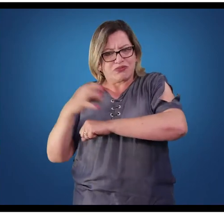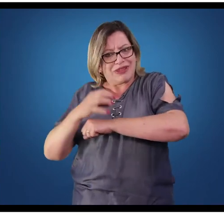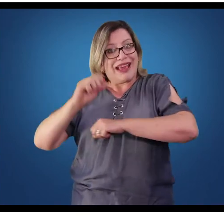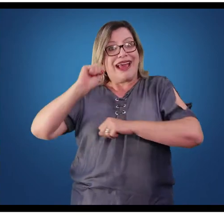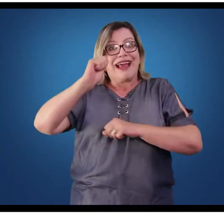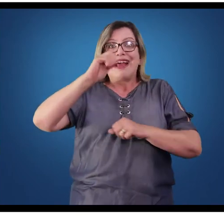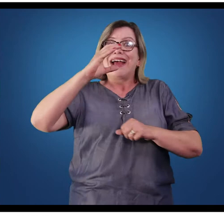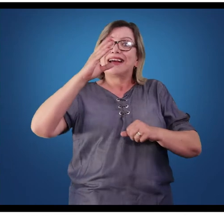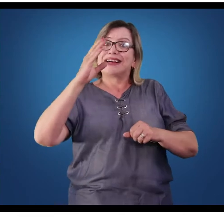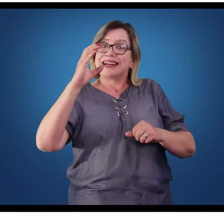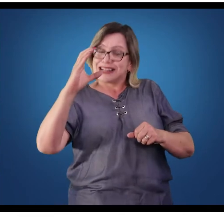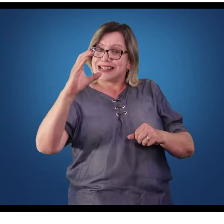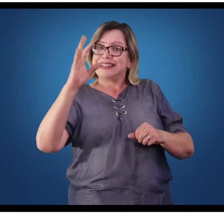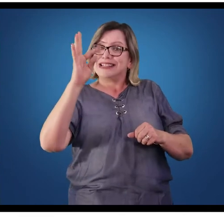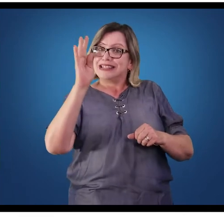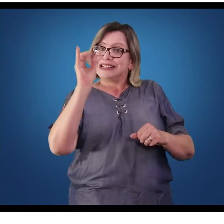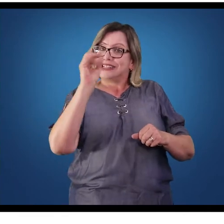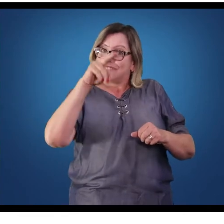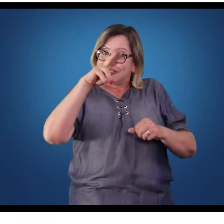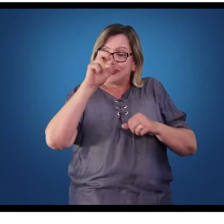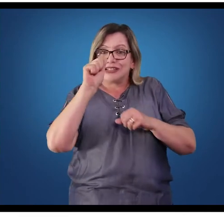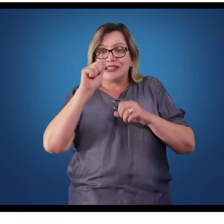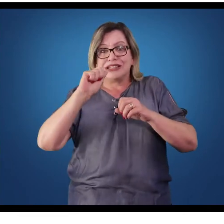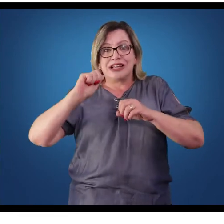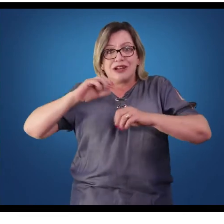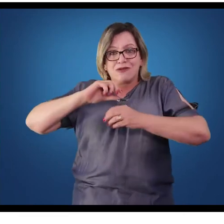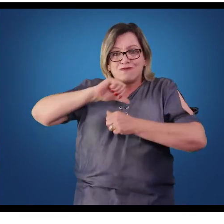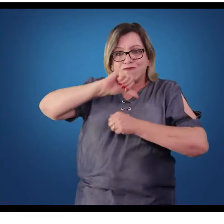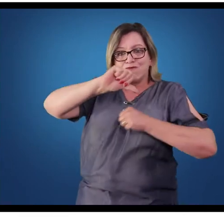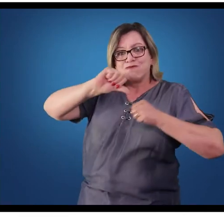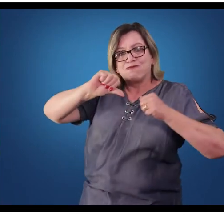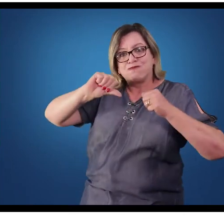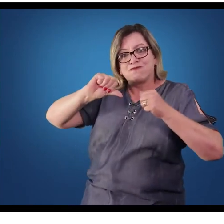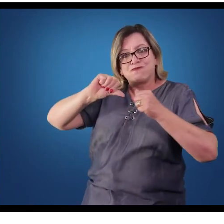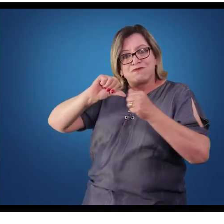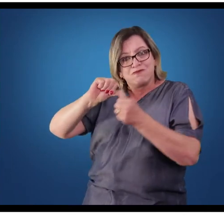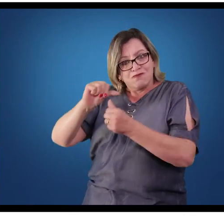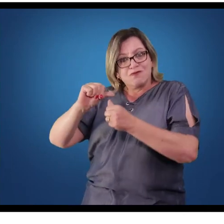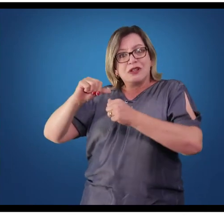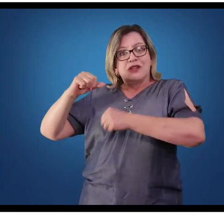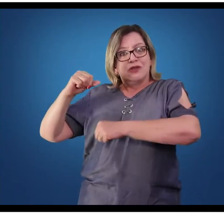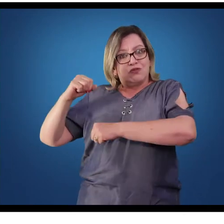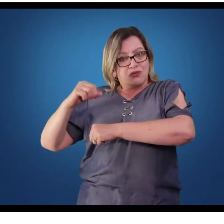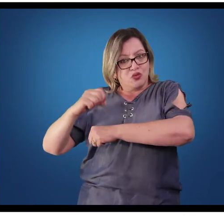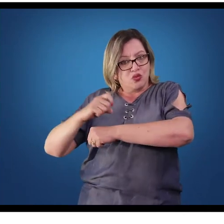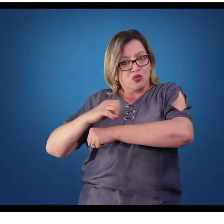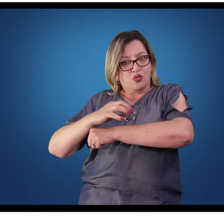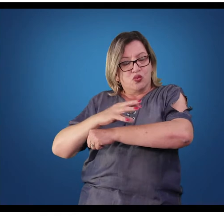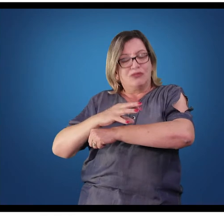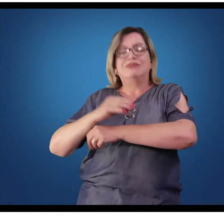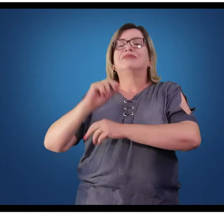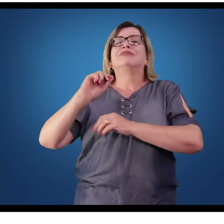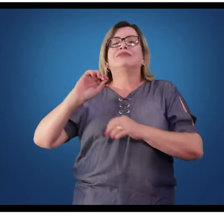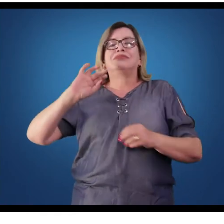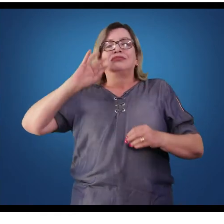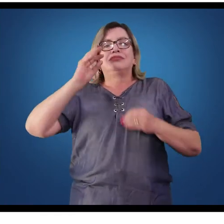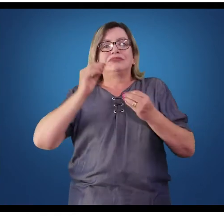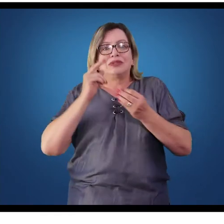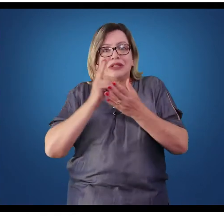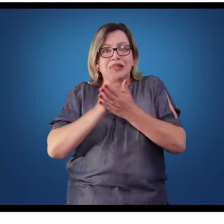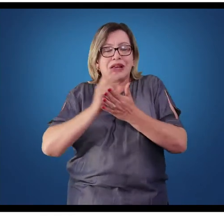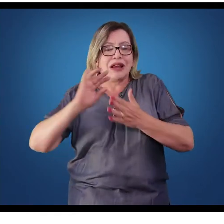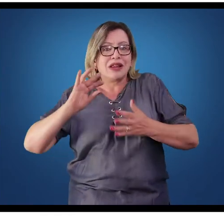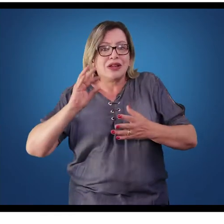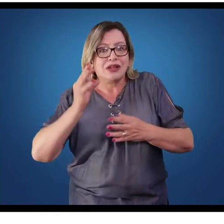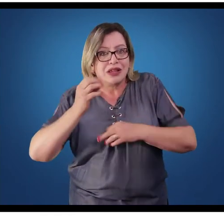troponina e da tropomiosina, vai girar, liberando o sítio ativo da actina. Quando esse sítio